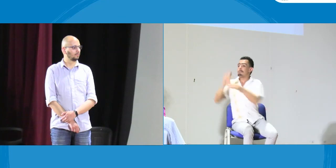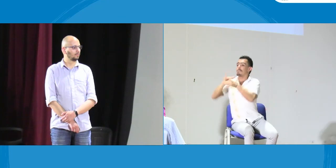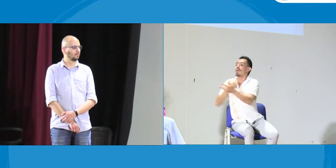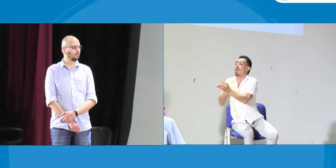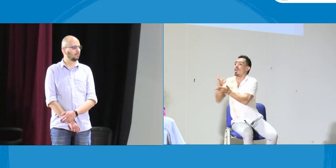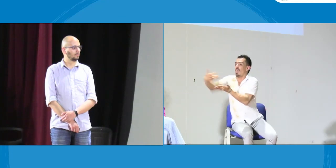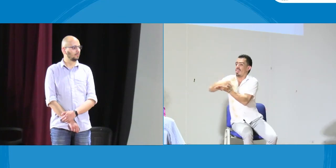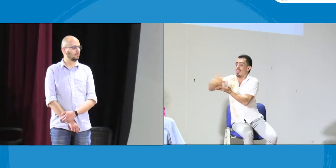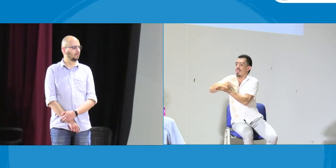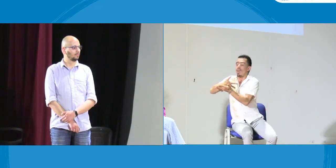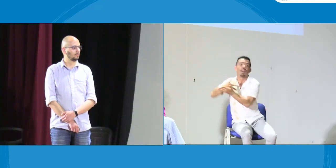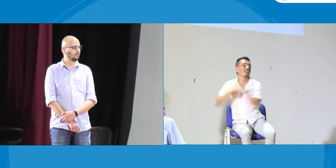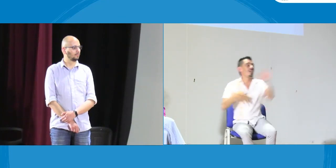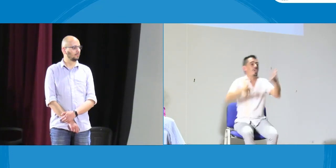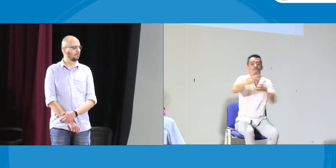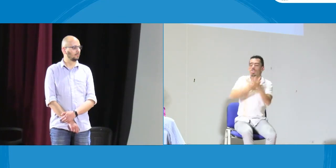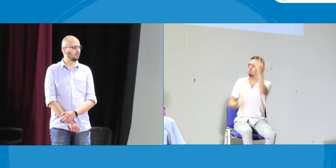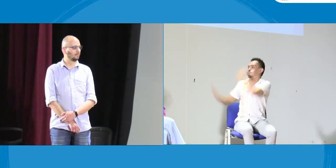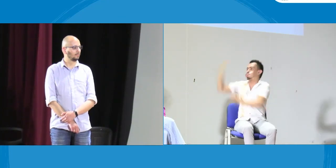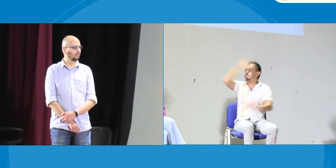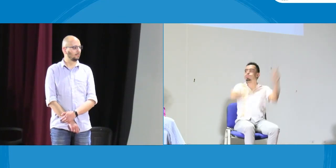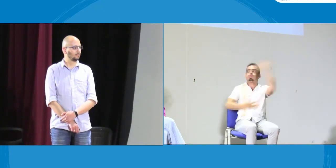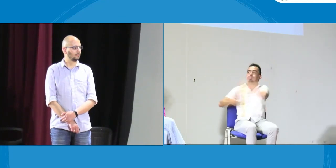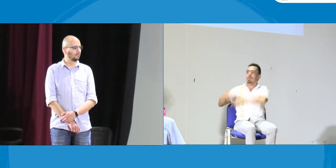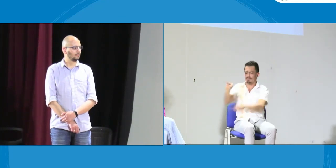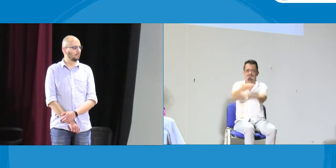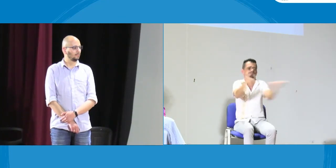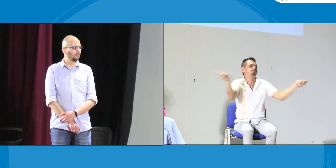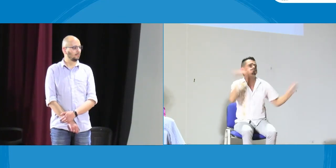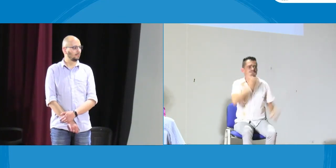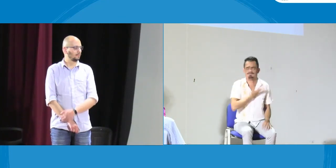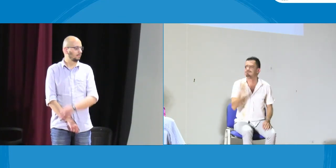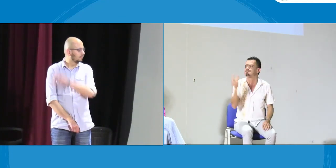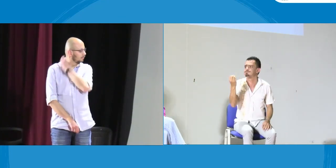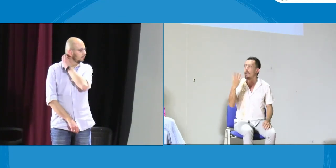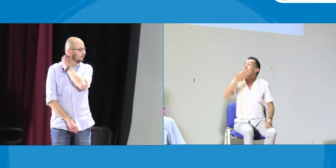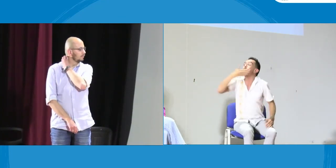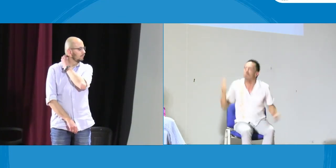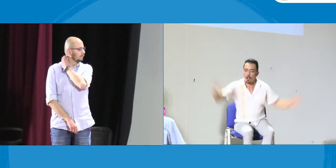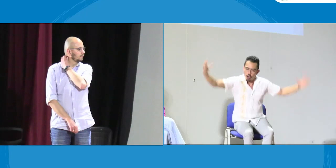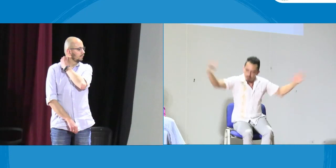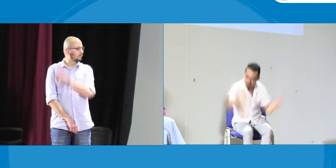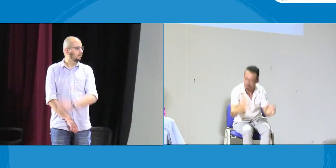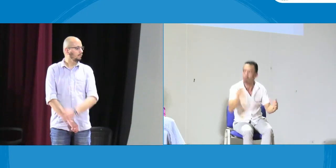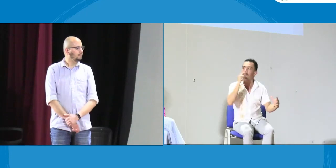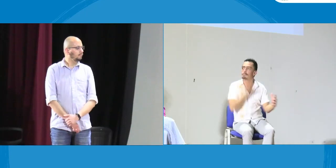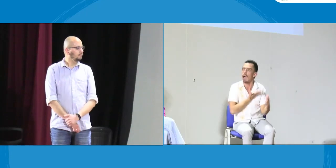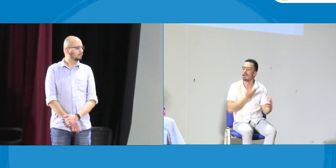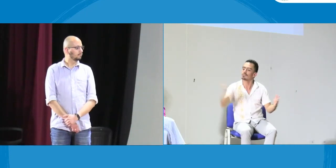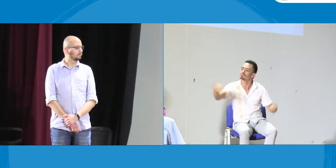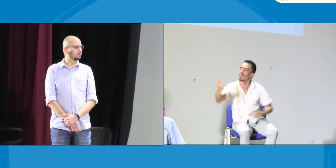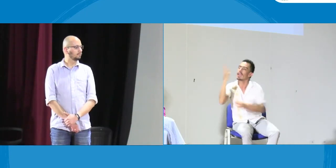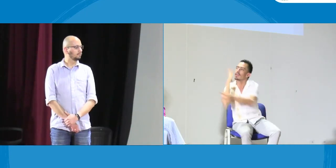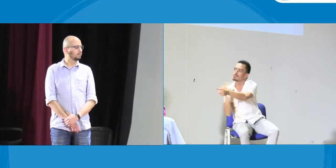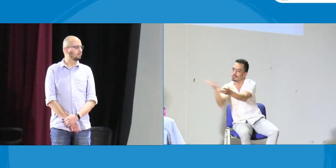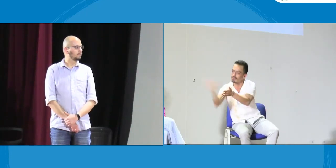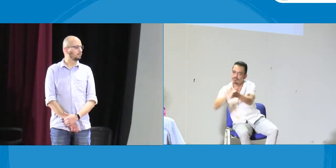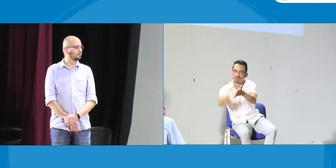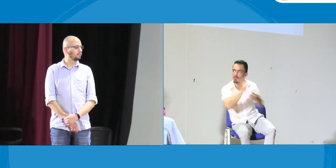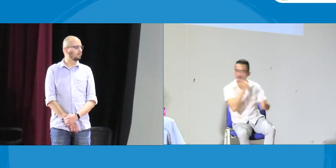encuentros de padres de familia, se pueda generar ese tipo de reflexión sobre cómo es la mejor manera para que los padres se comuniquen con sus